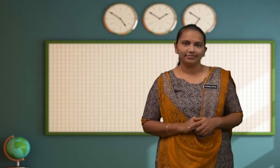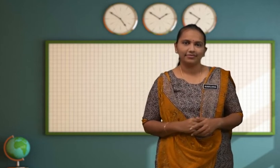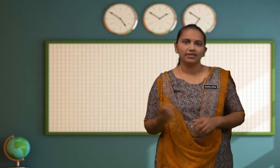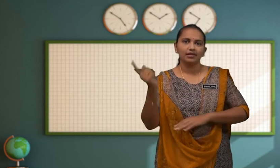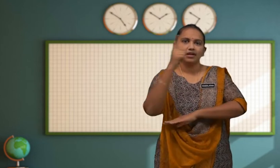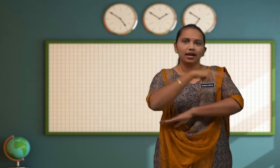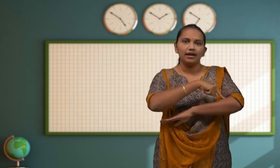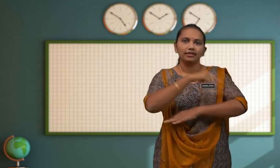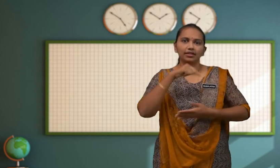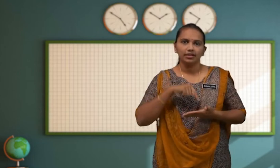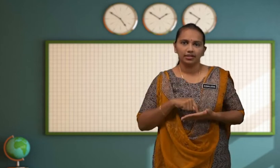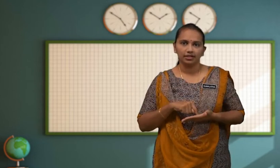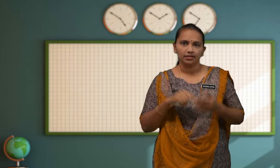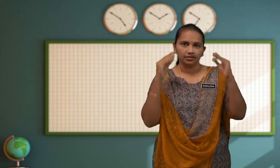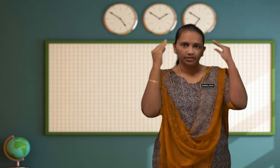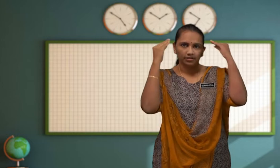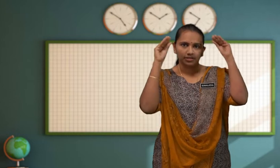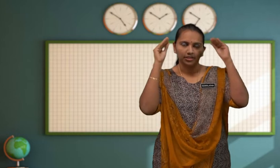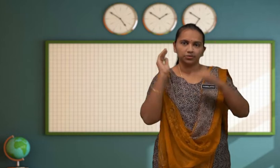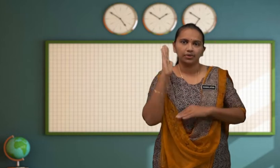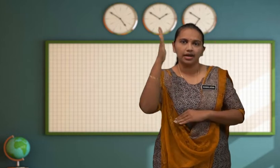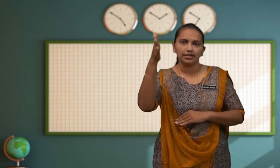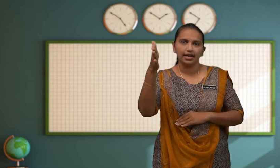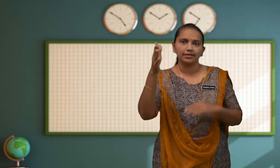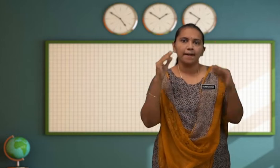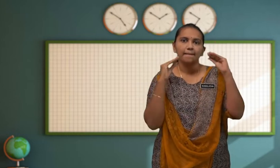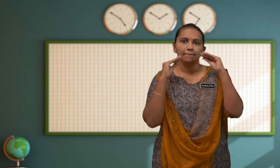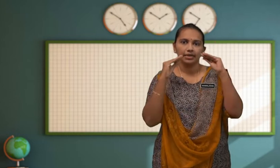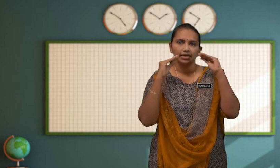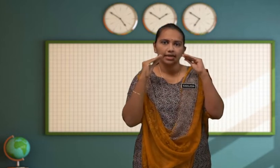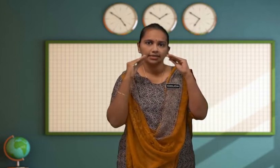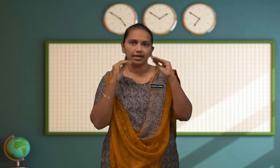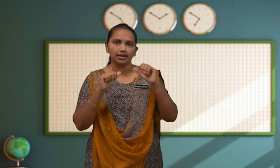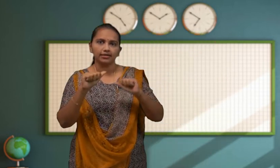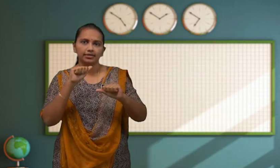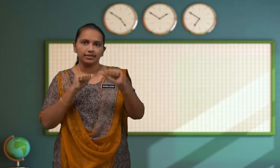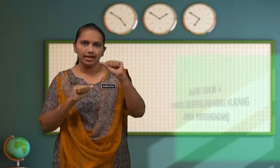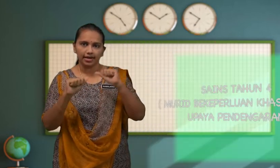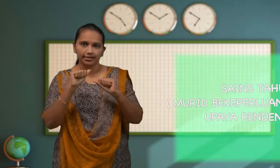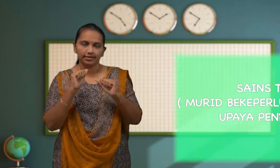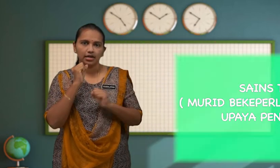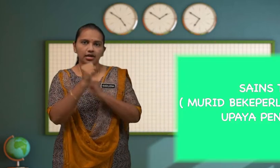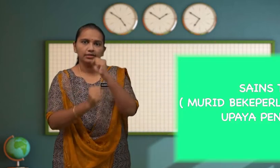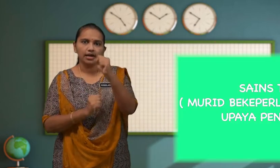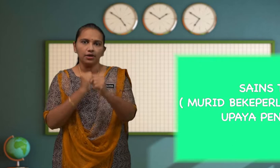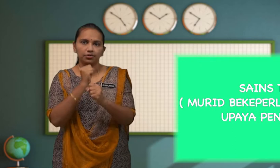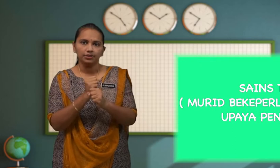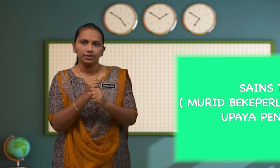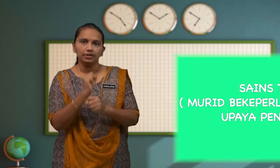Hari ini, Cikgu akan mengajar Sains Tahun